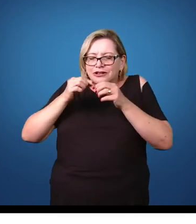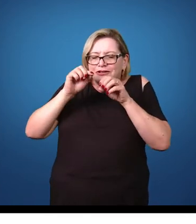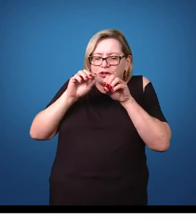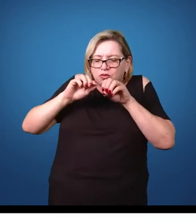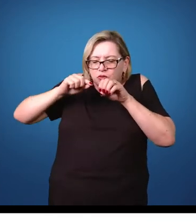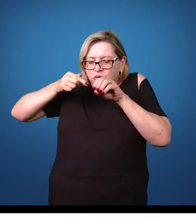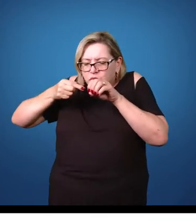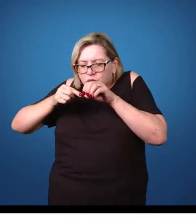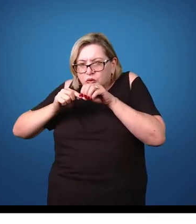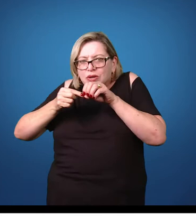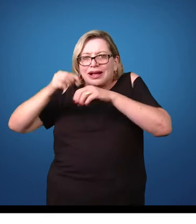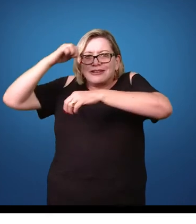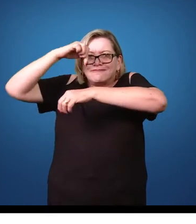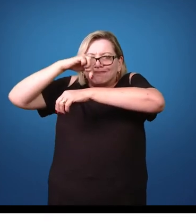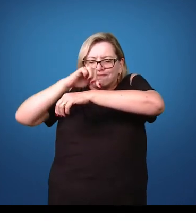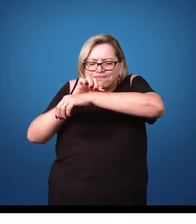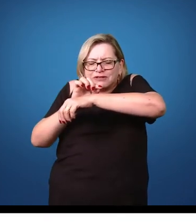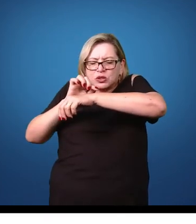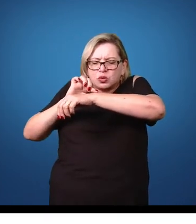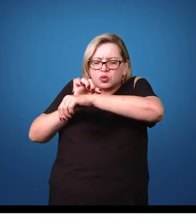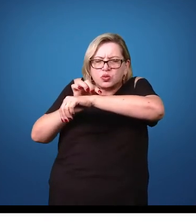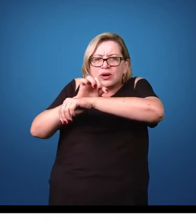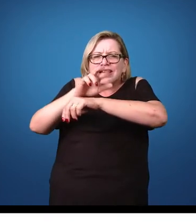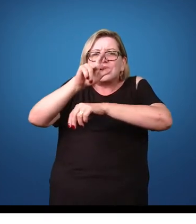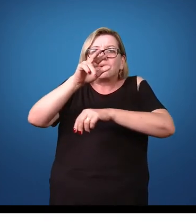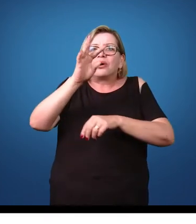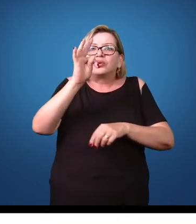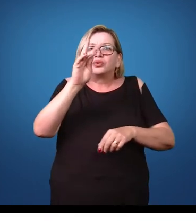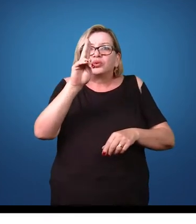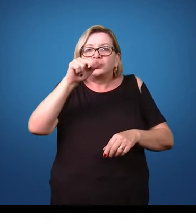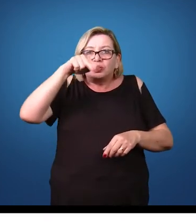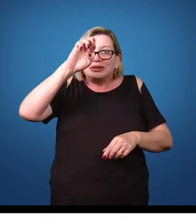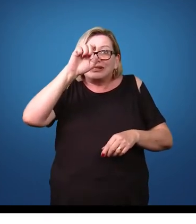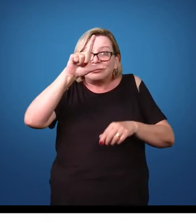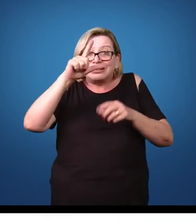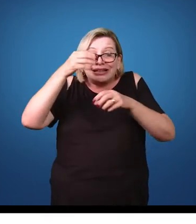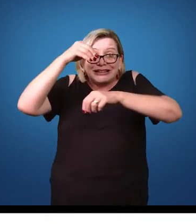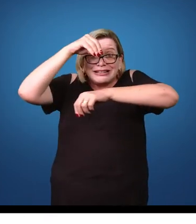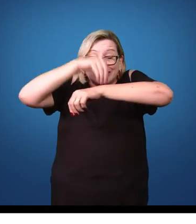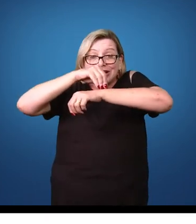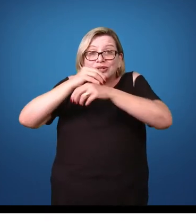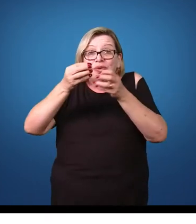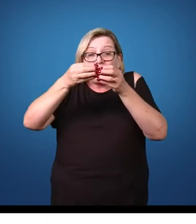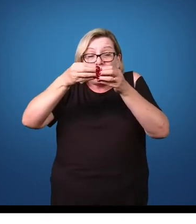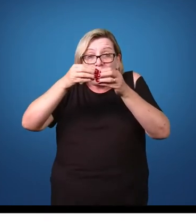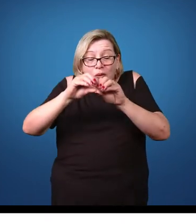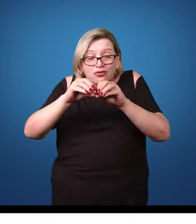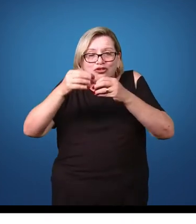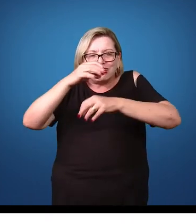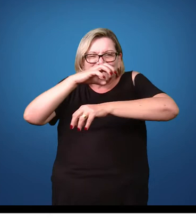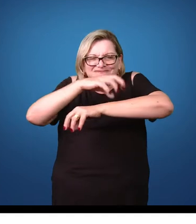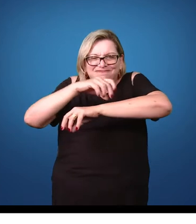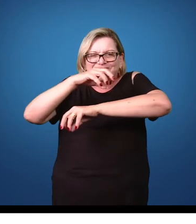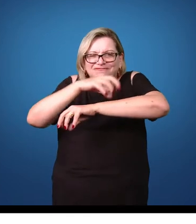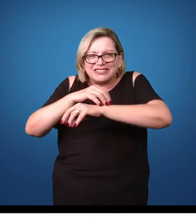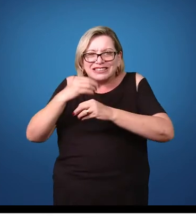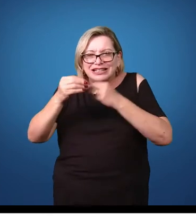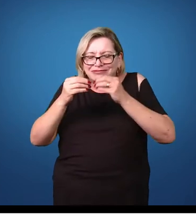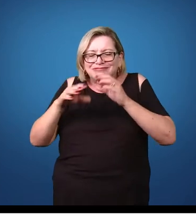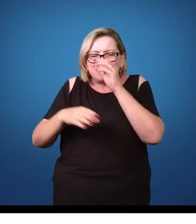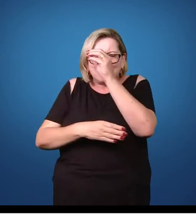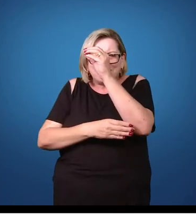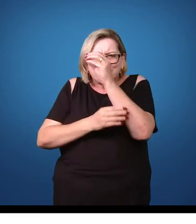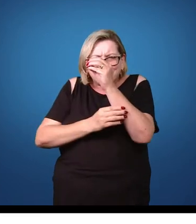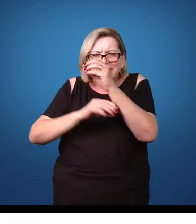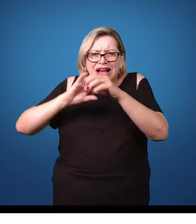ele forma túneis na epiderme do hospedeiro, ele bota ovos nesses túneis, ele libera secreções, ele